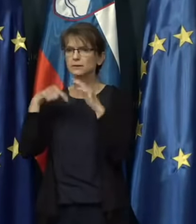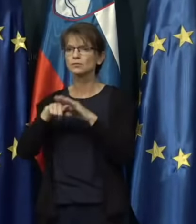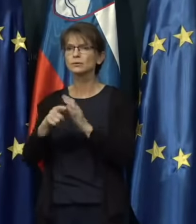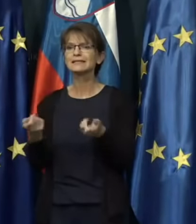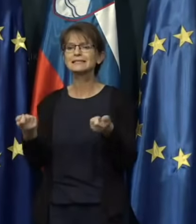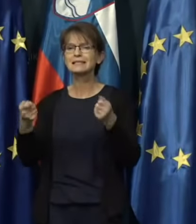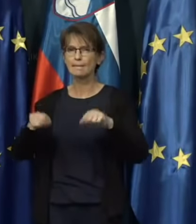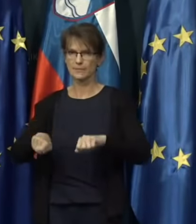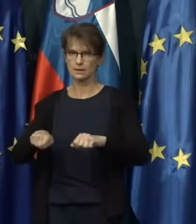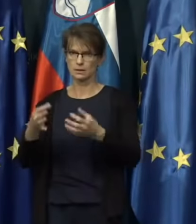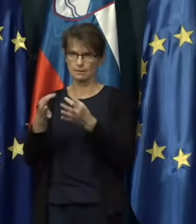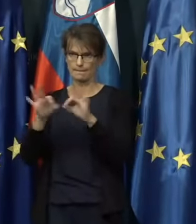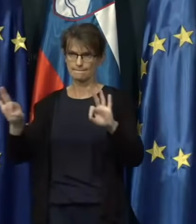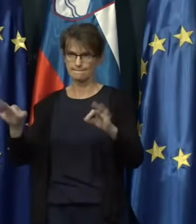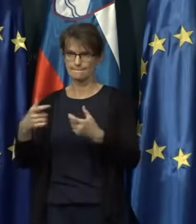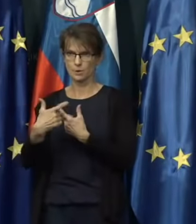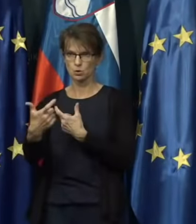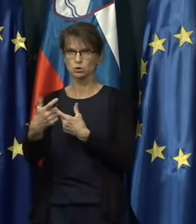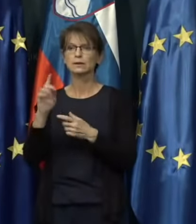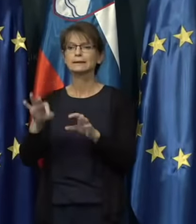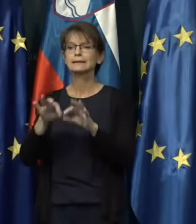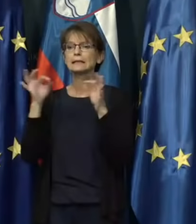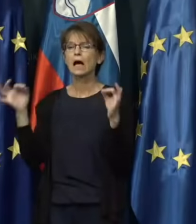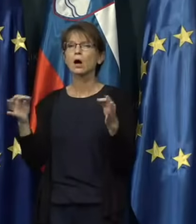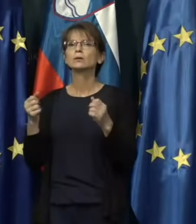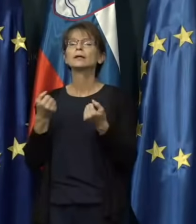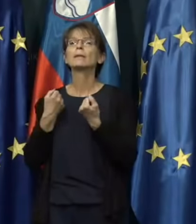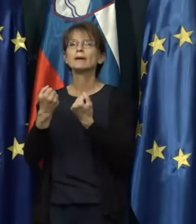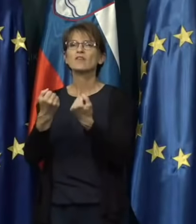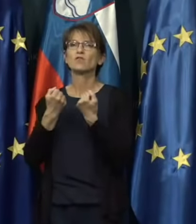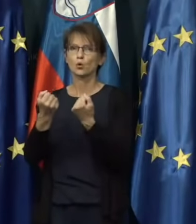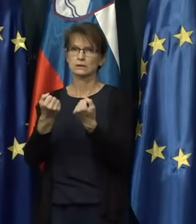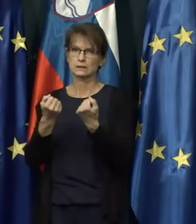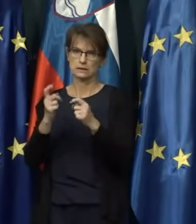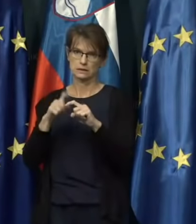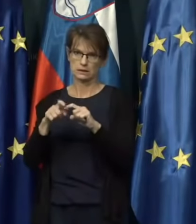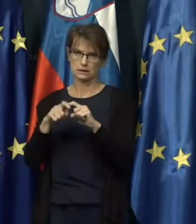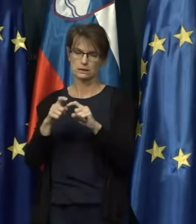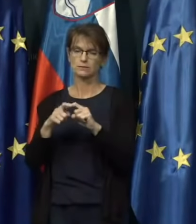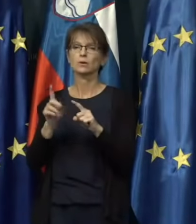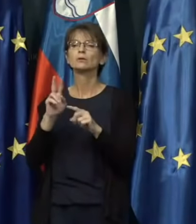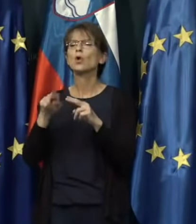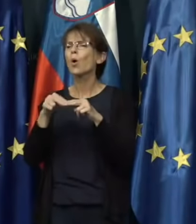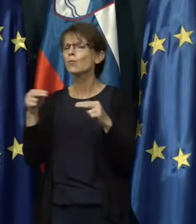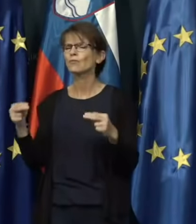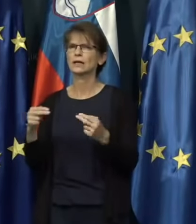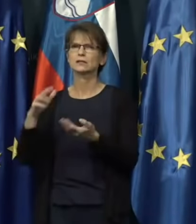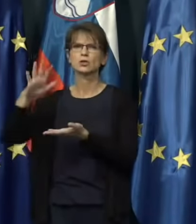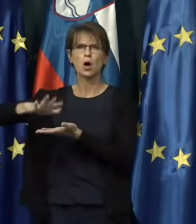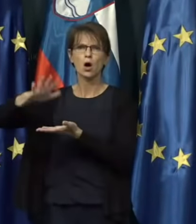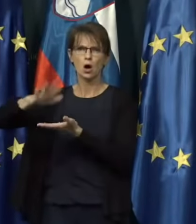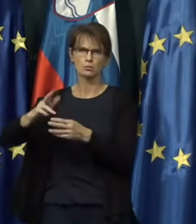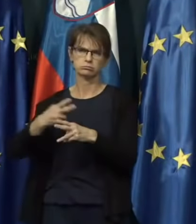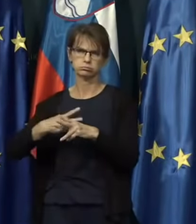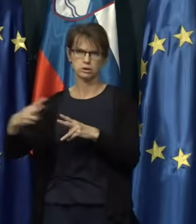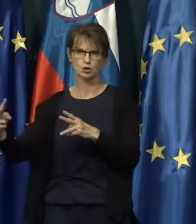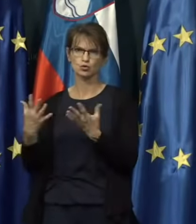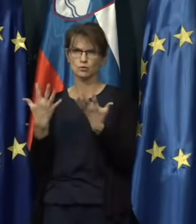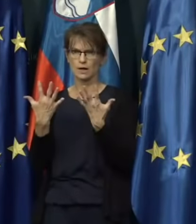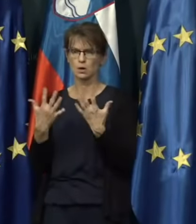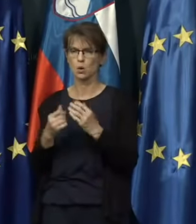prostorih in v javnih prevoznih sredstvih in pa sveda obveznem razkuževanju rok.